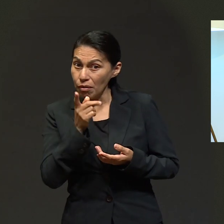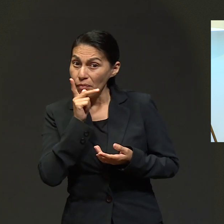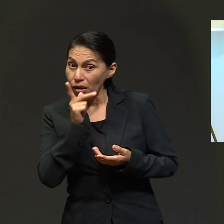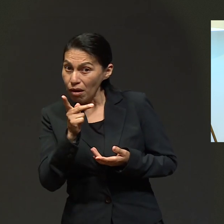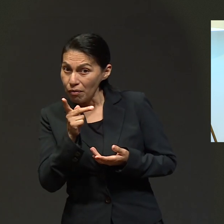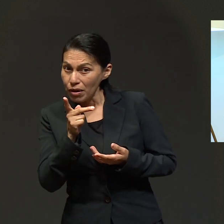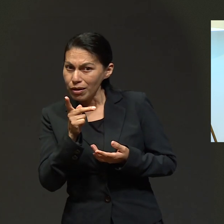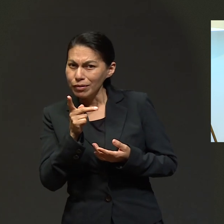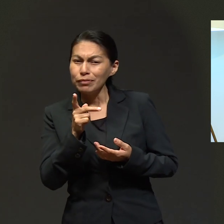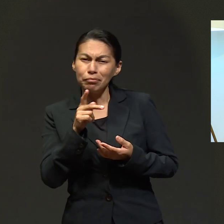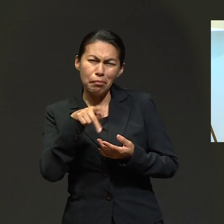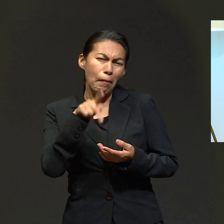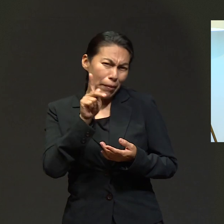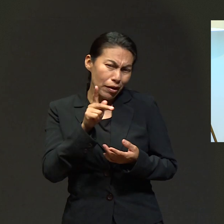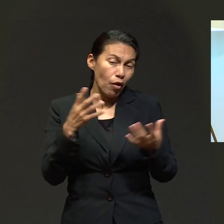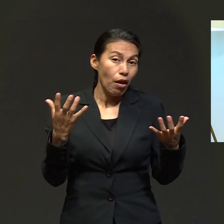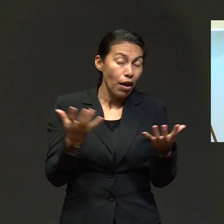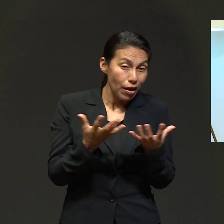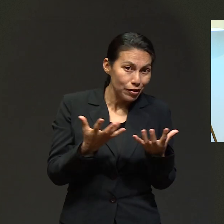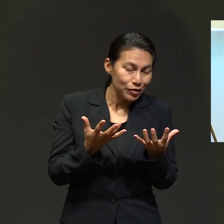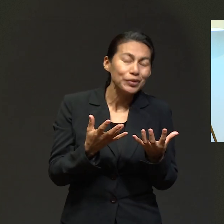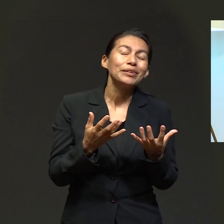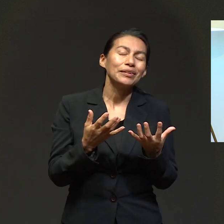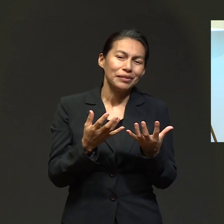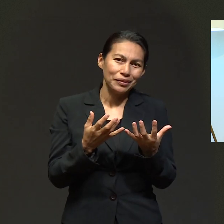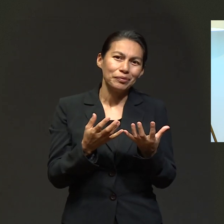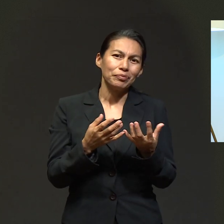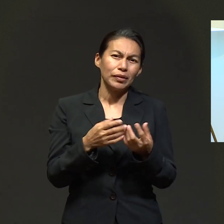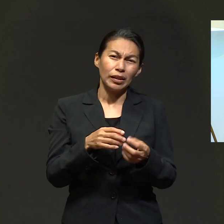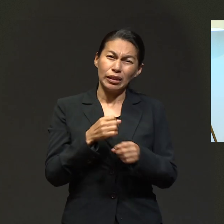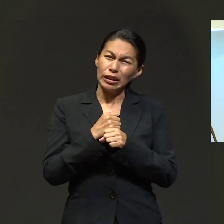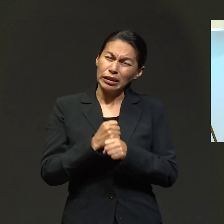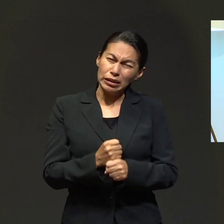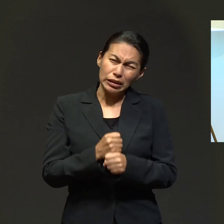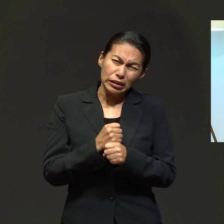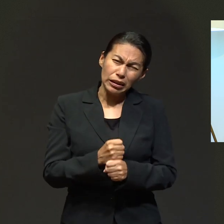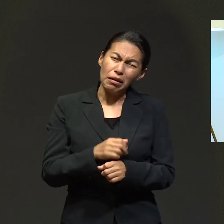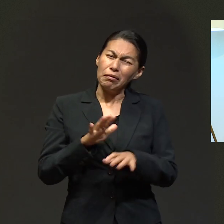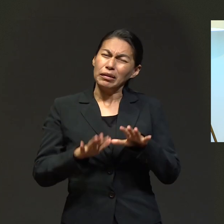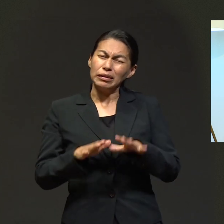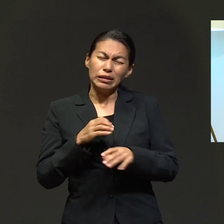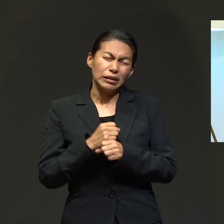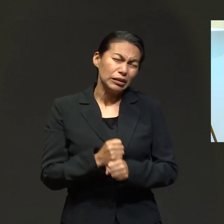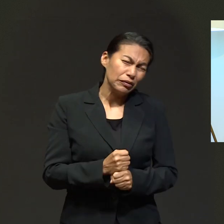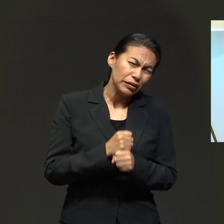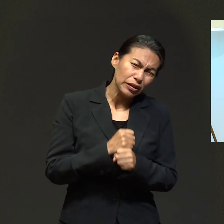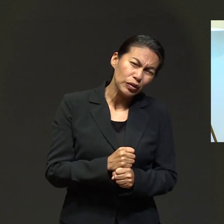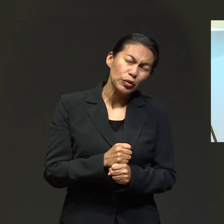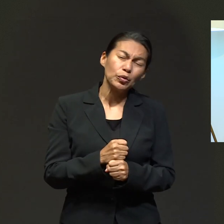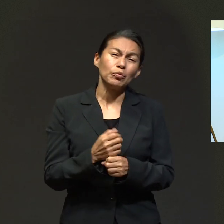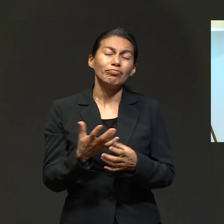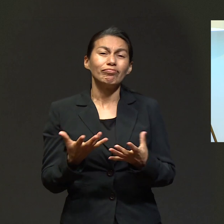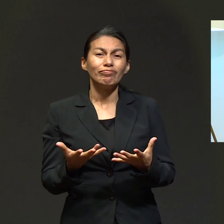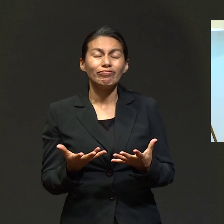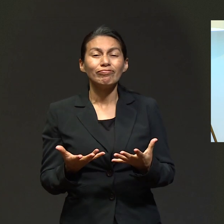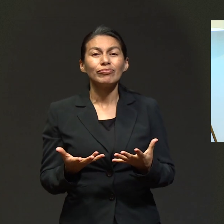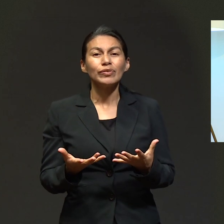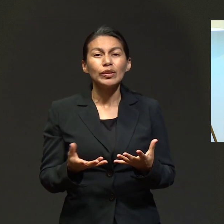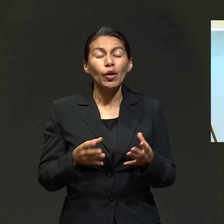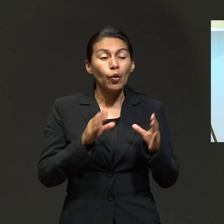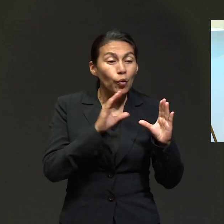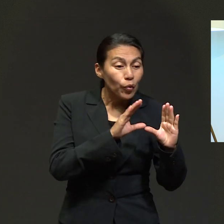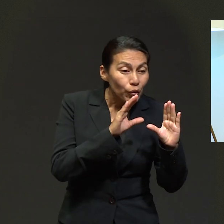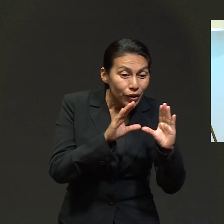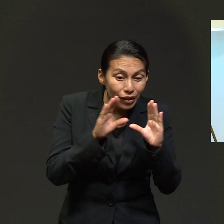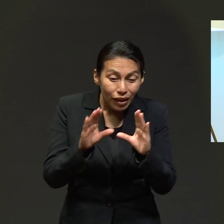sino también en hechos. Hechos que llevan al sacrificio, a la abnegación, al